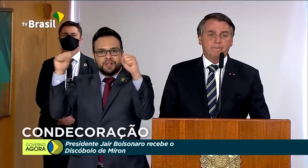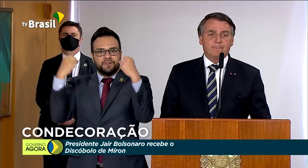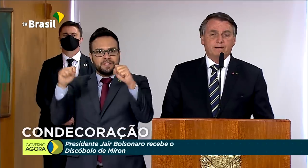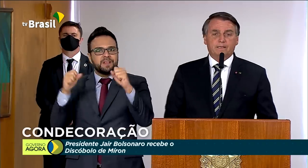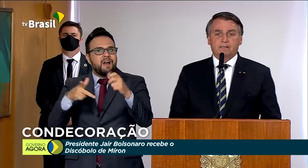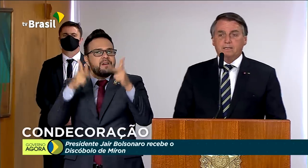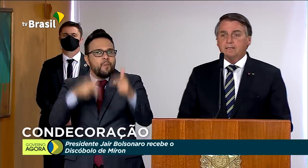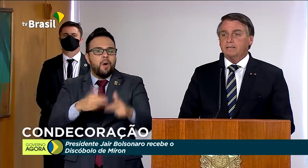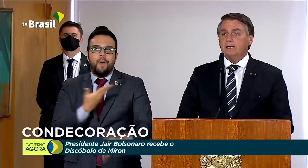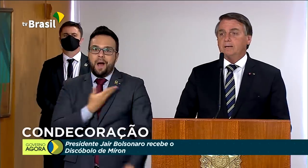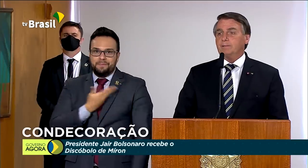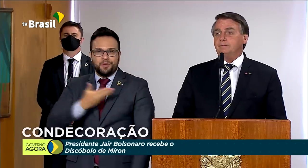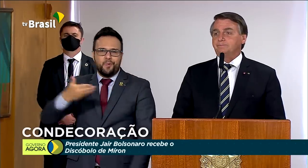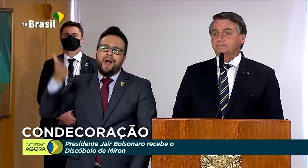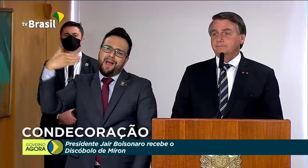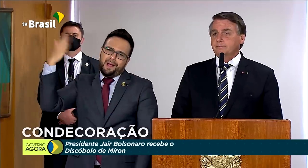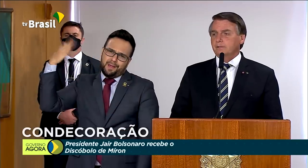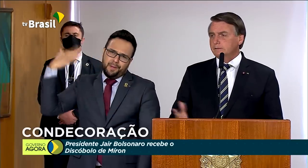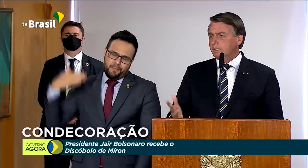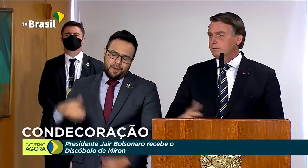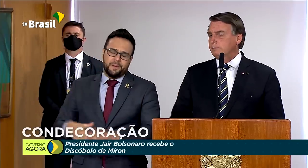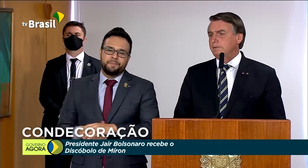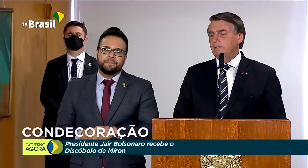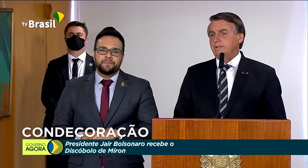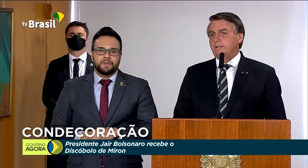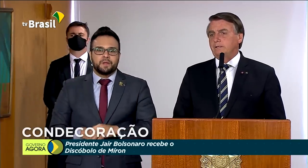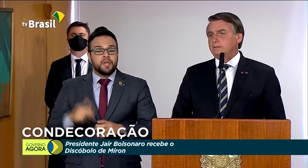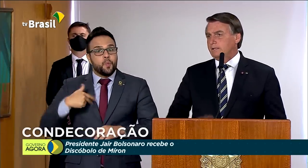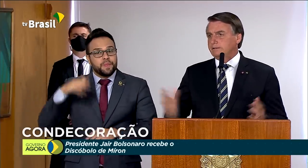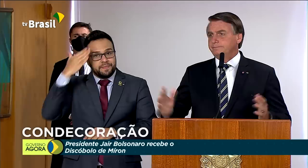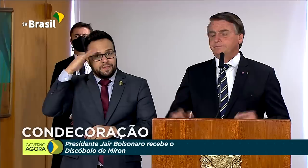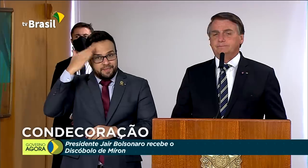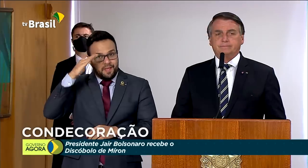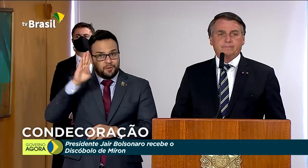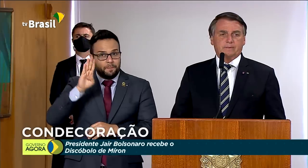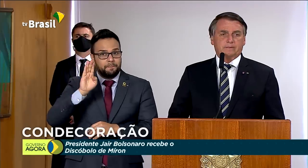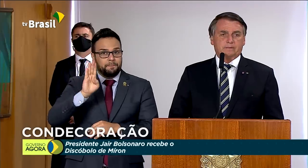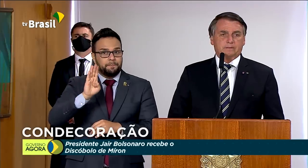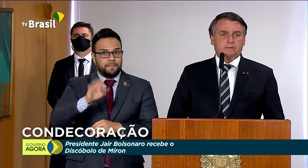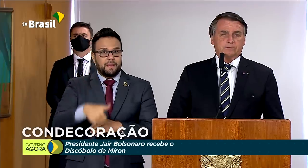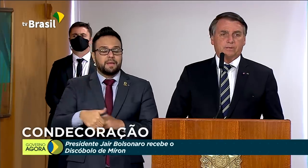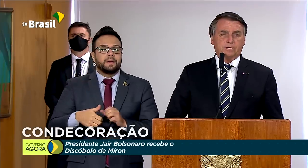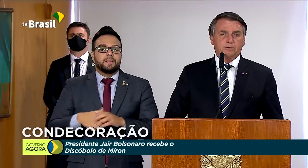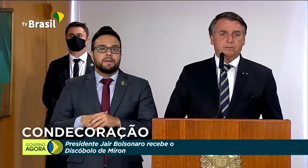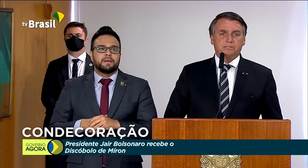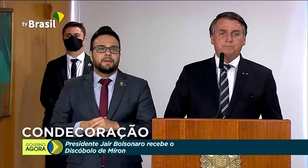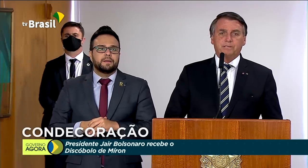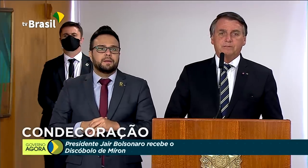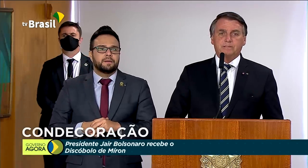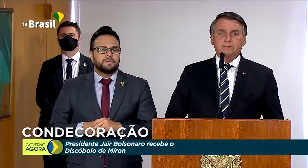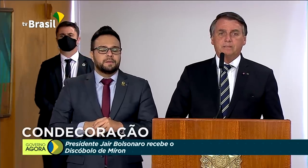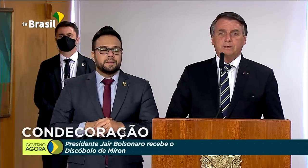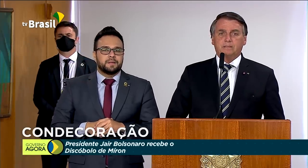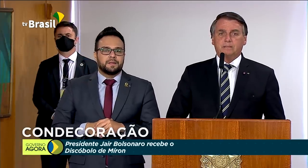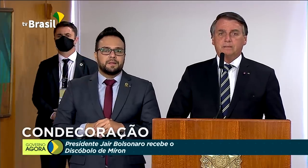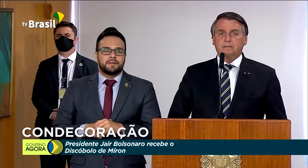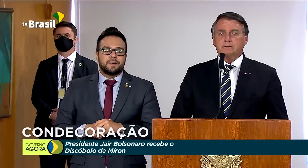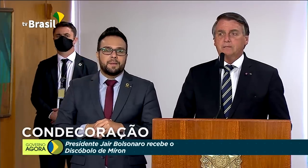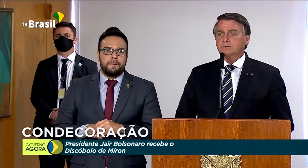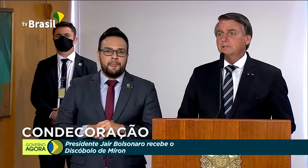naquela época. Entendo, sem qualquer outro espírito, né,